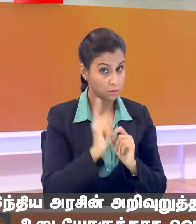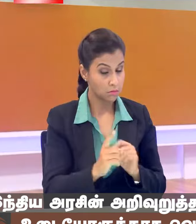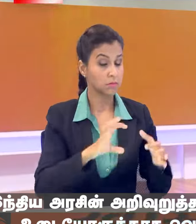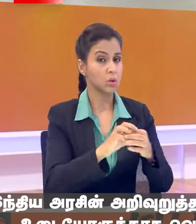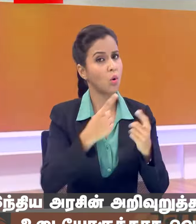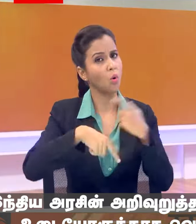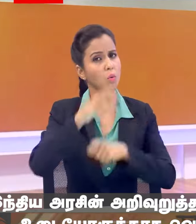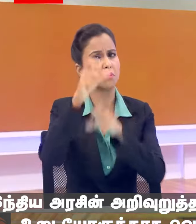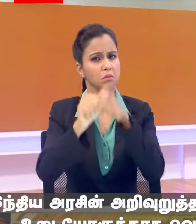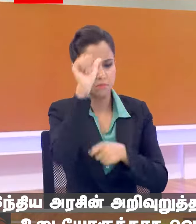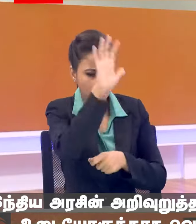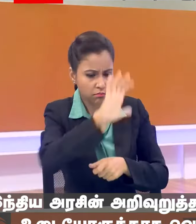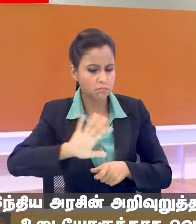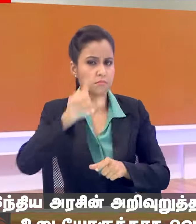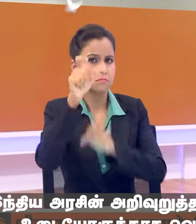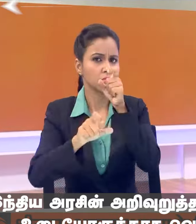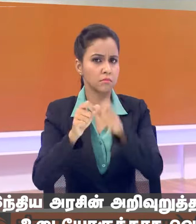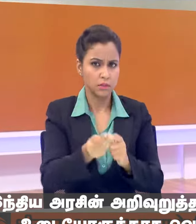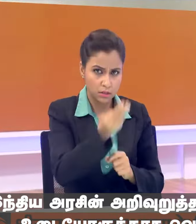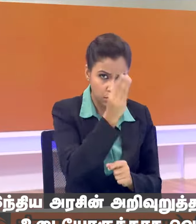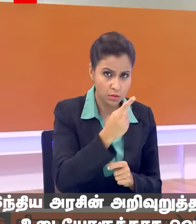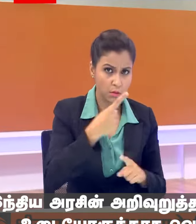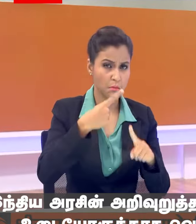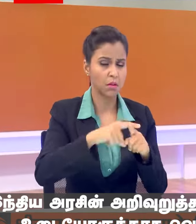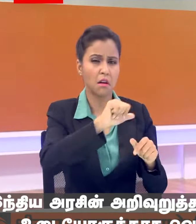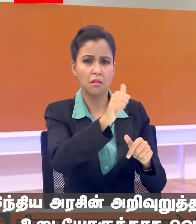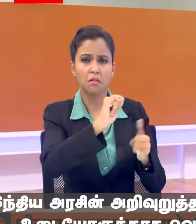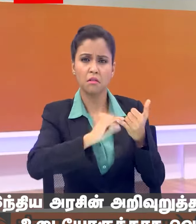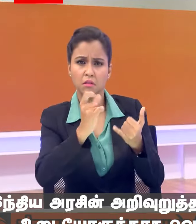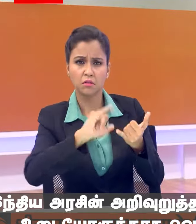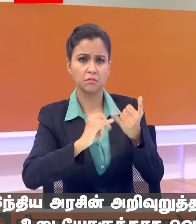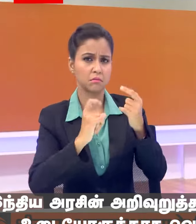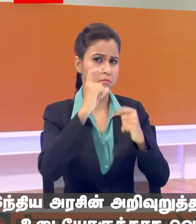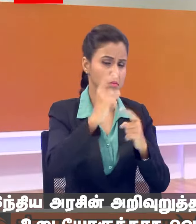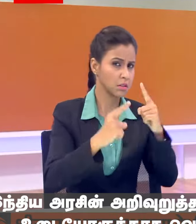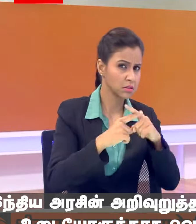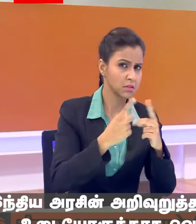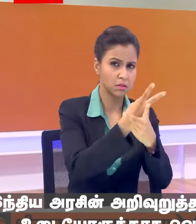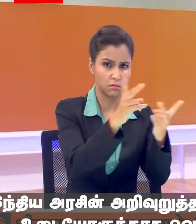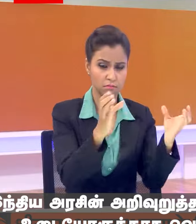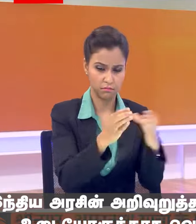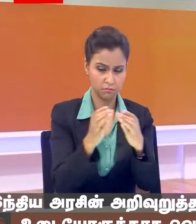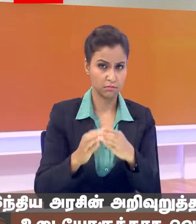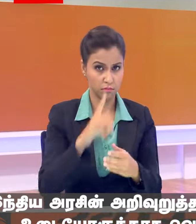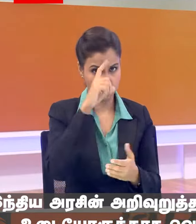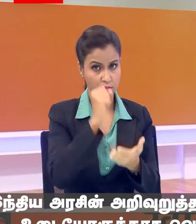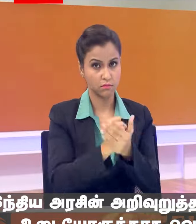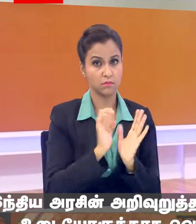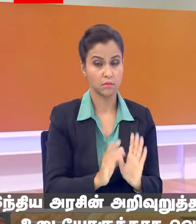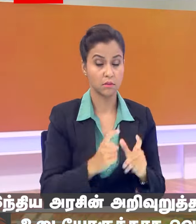रहने वाले भारतिये नागरिकों, हिंदूओं और अन्य अल्प संख्यक समुदायों की सुरक्षा सुनिश्चित की जा सके